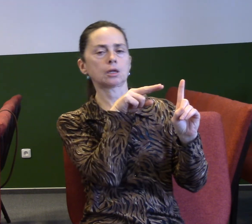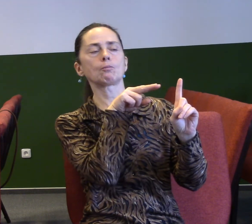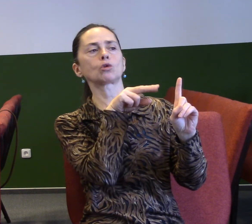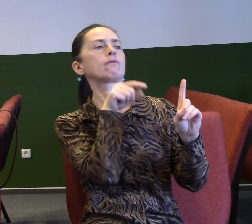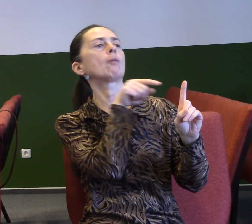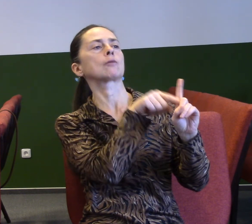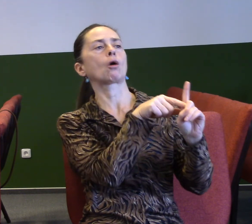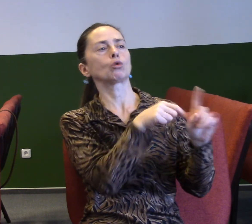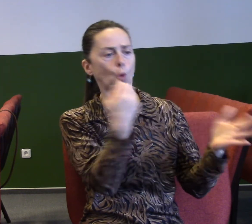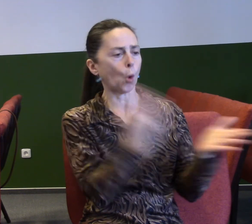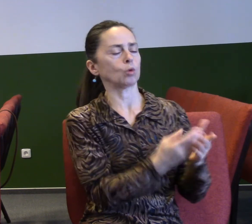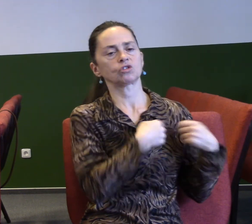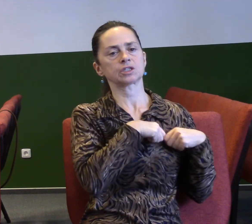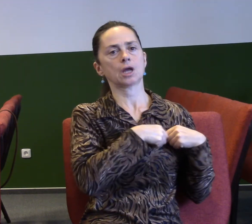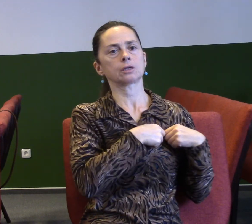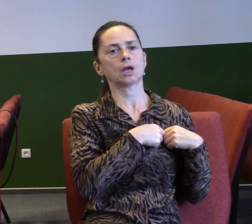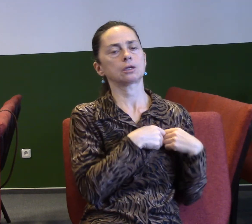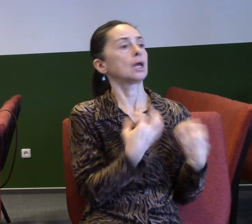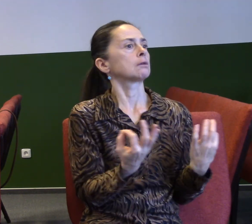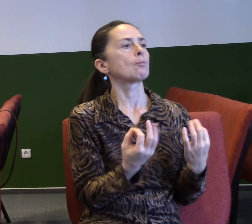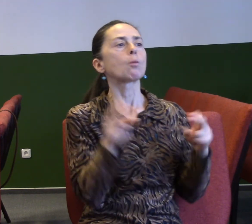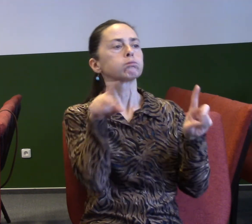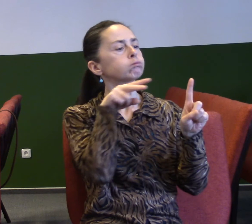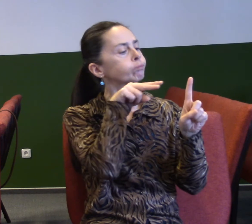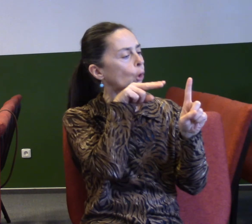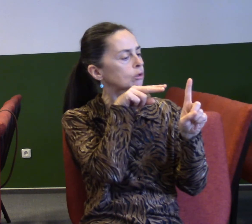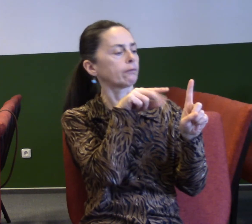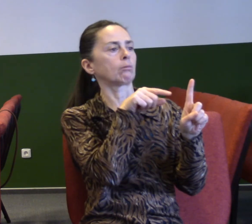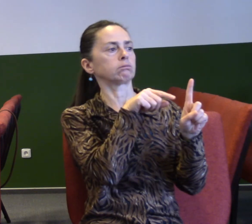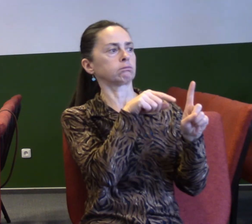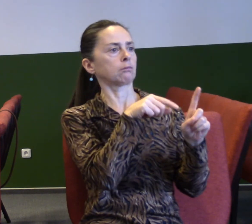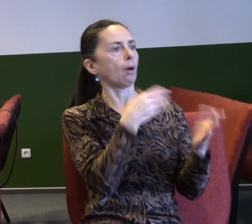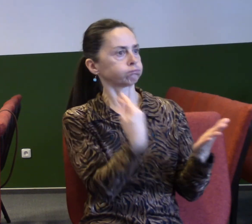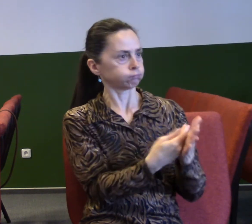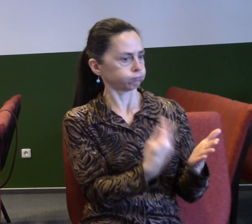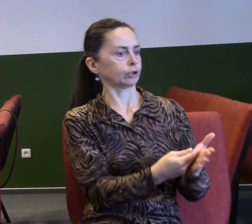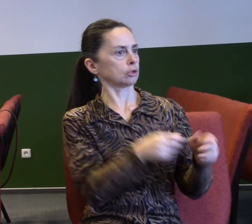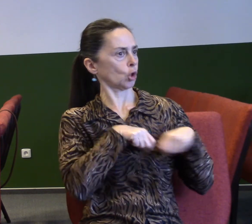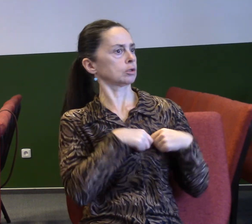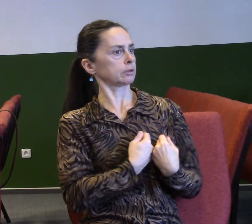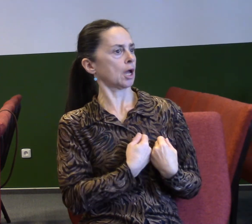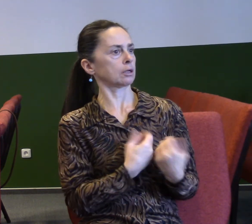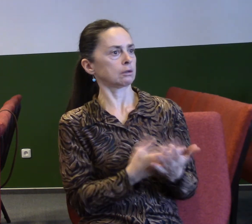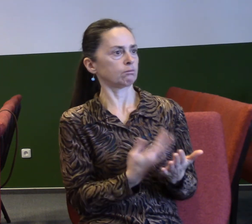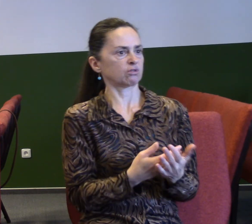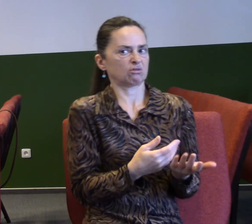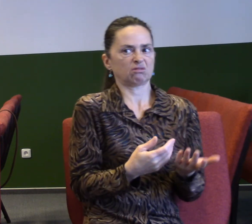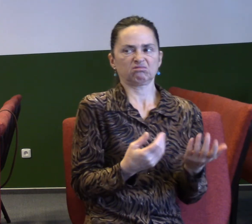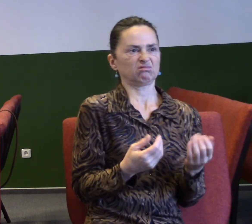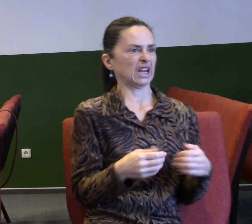zraněný, že jste se podívali nějak, a nebo když jste kolem něho vůbec neprošli, tak je ten člověk zraněný a někdy